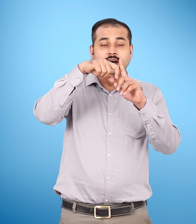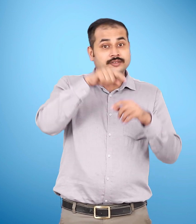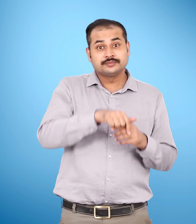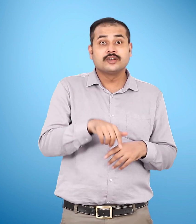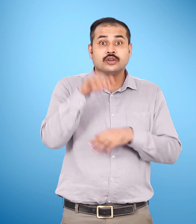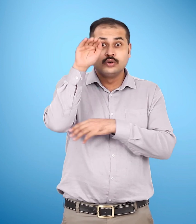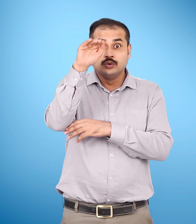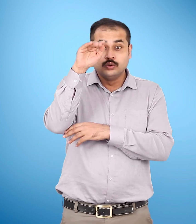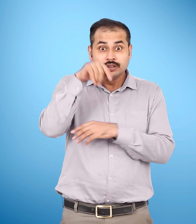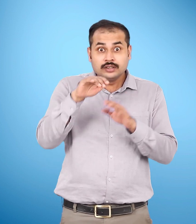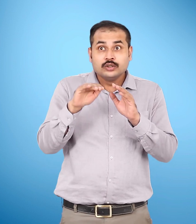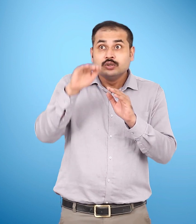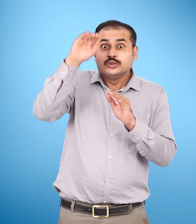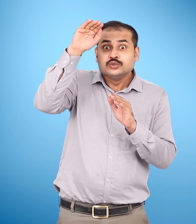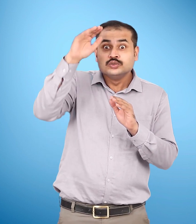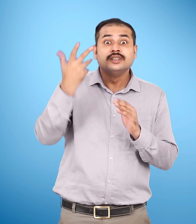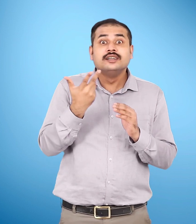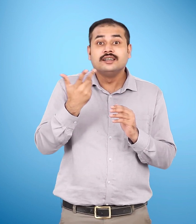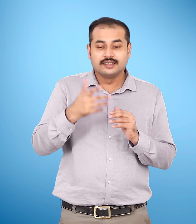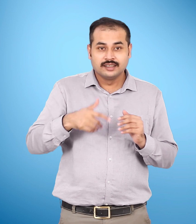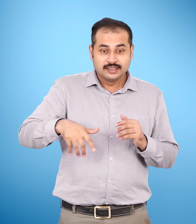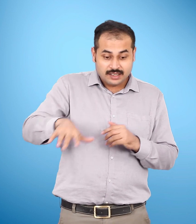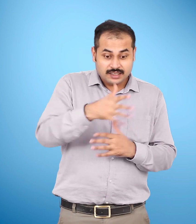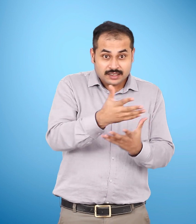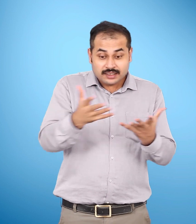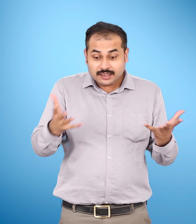उँठ से उँची चीजों के नाम पर गोला लगाओ